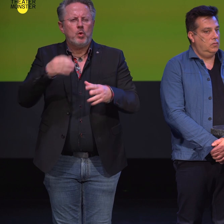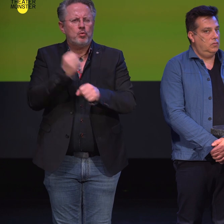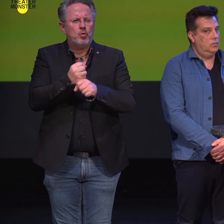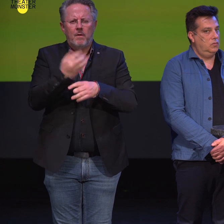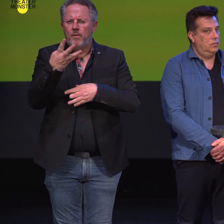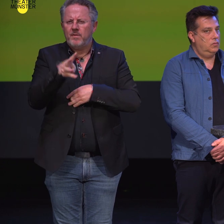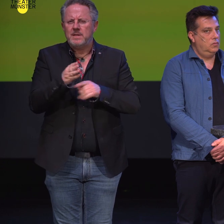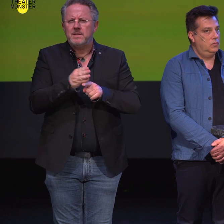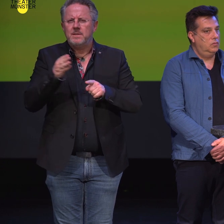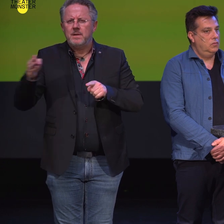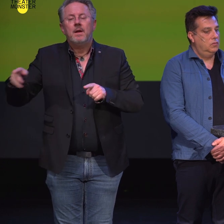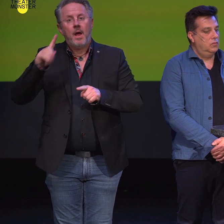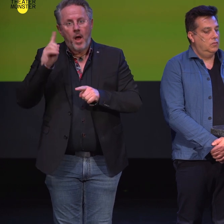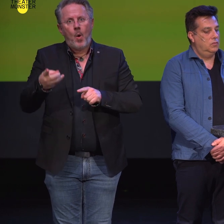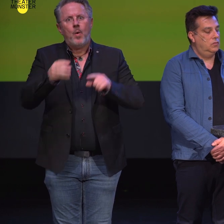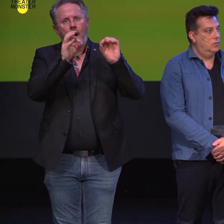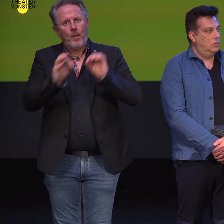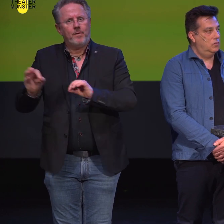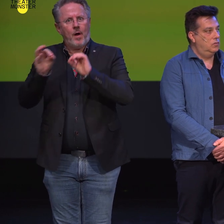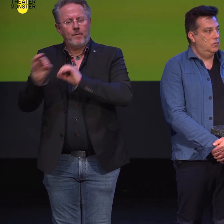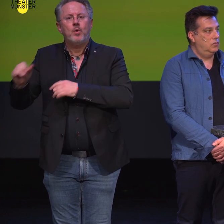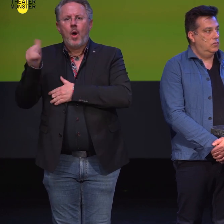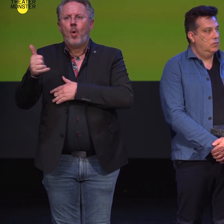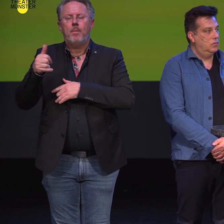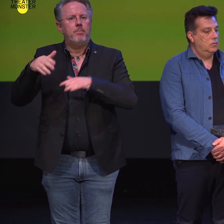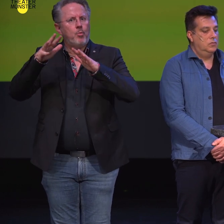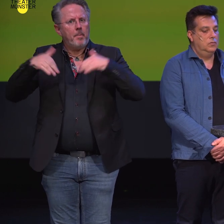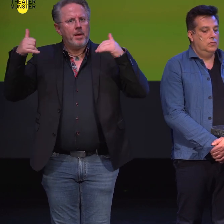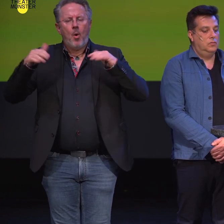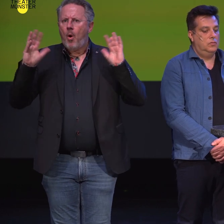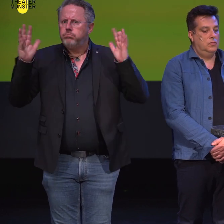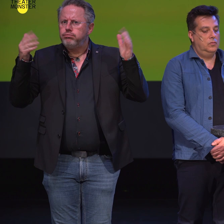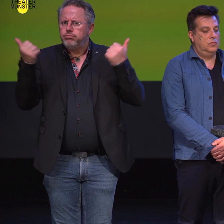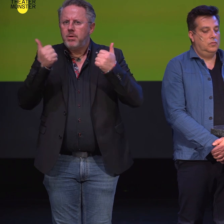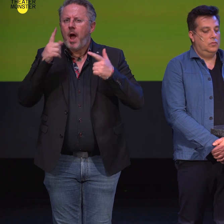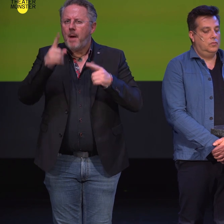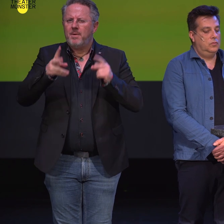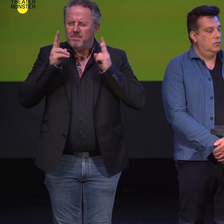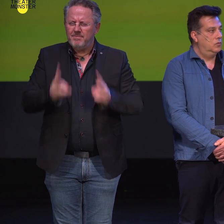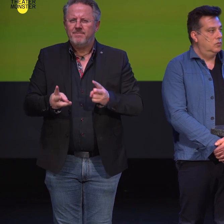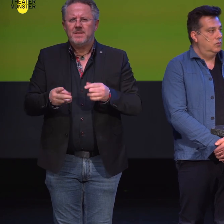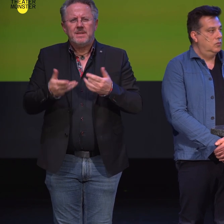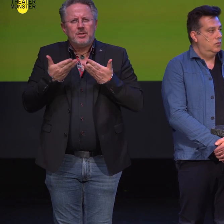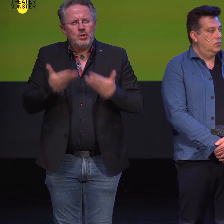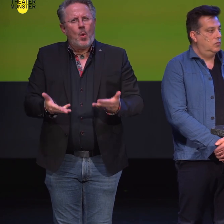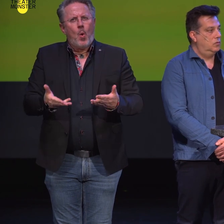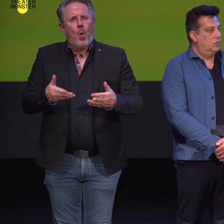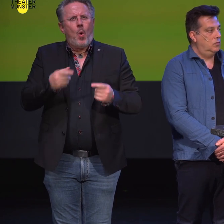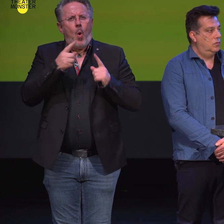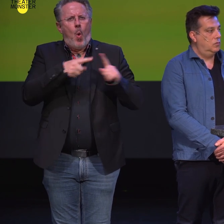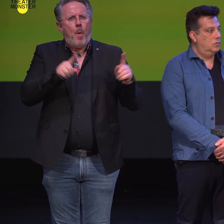einmal wieder aufgeführt, durchaus mit großem Erfolg beim Publikum, allerdings ohne einen dauerhaften Weg in diese doch sehr festgefügten